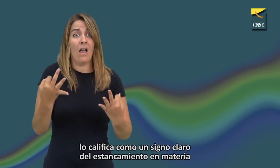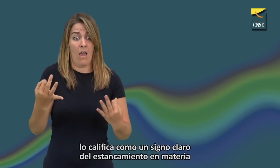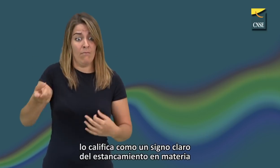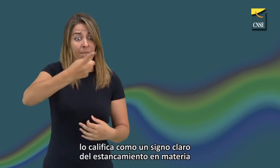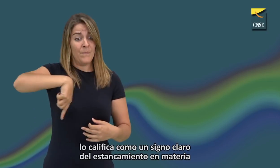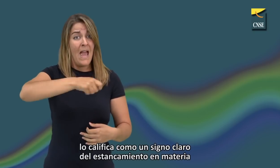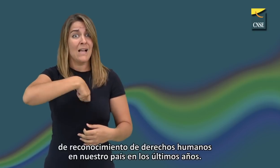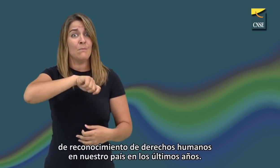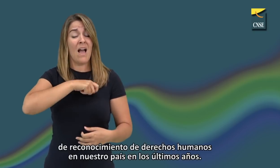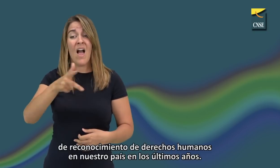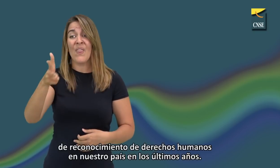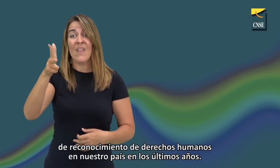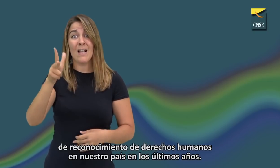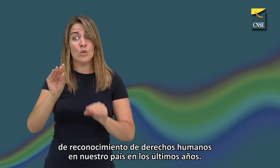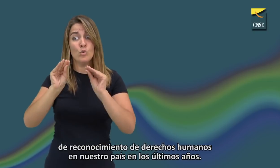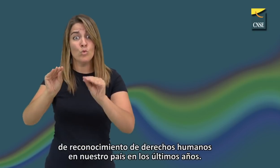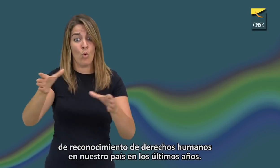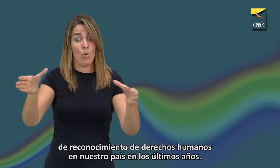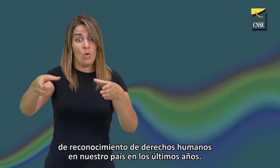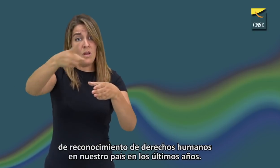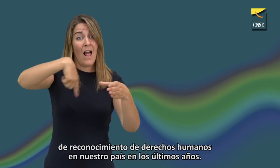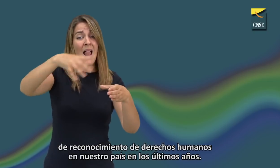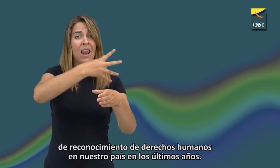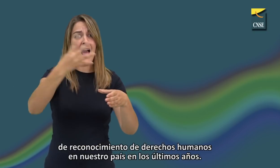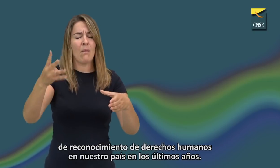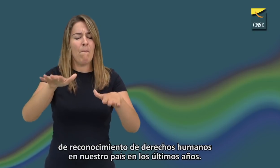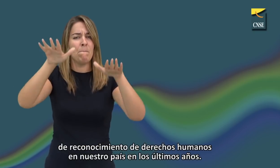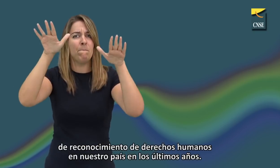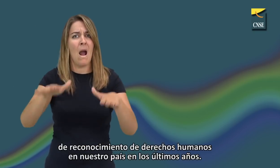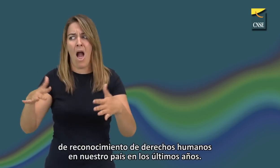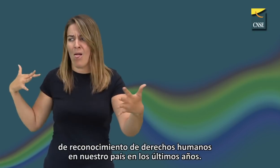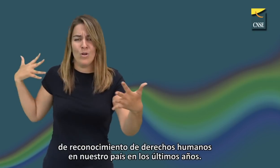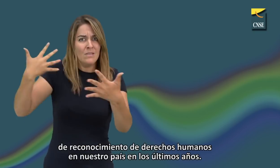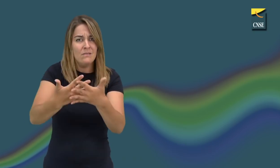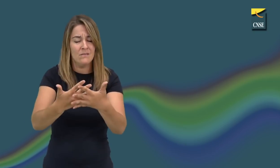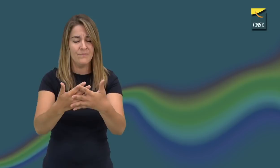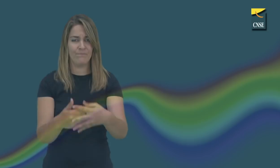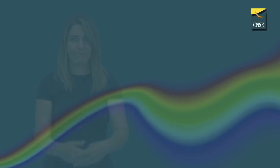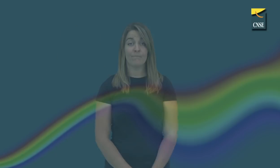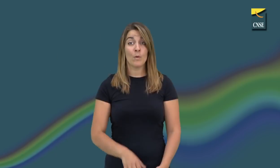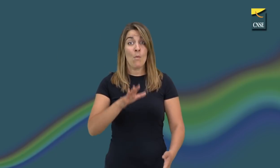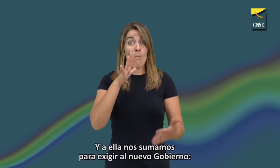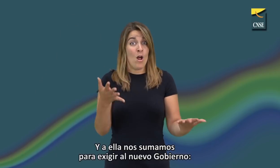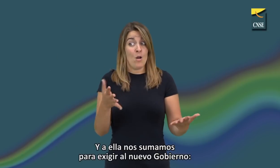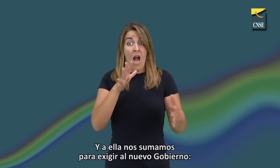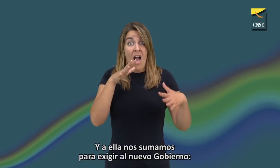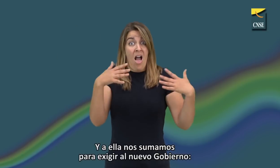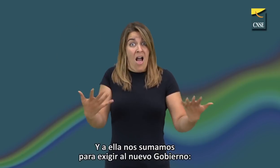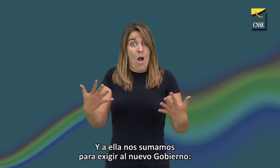en materia de reconocimiento de derechos humanos en nuestro país en los últimos años. Y a ella nos